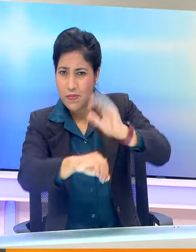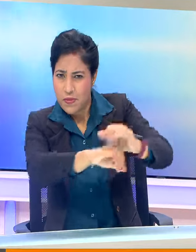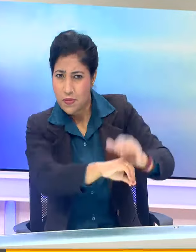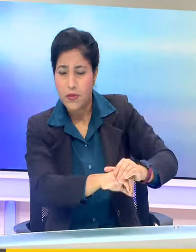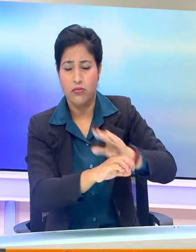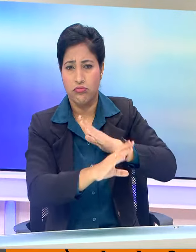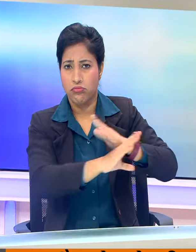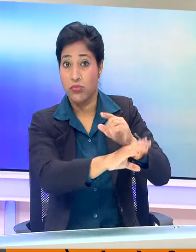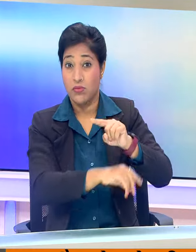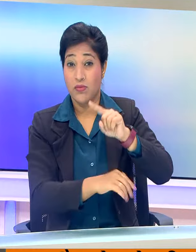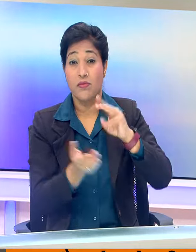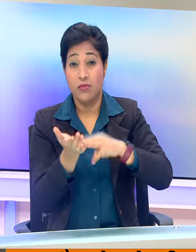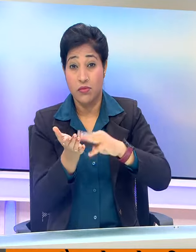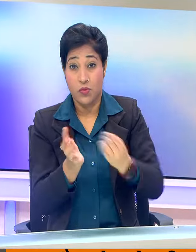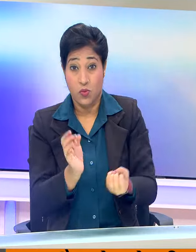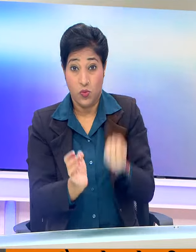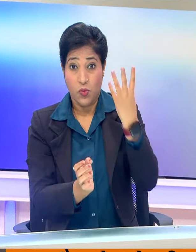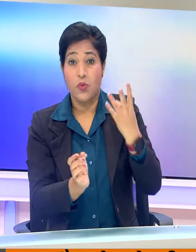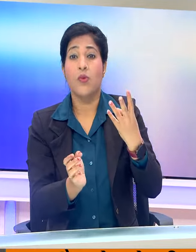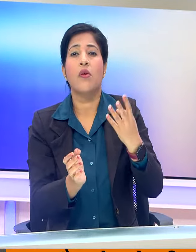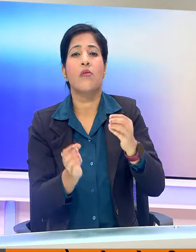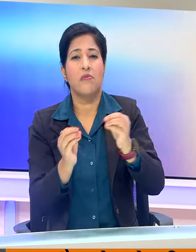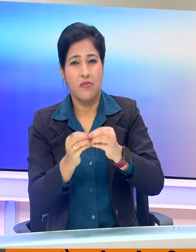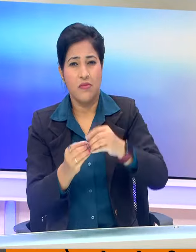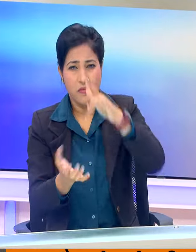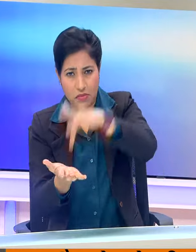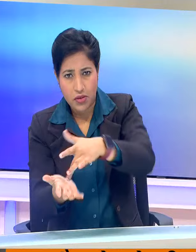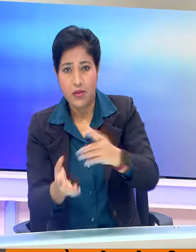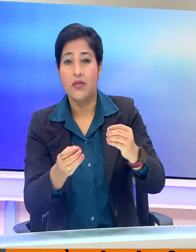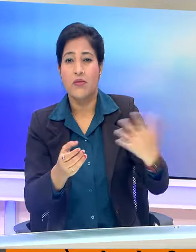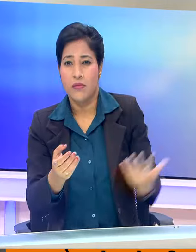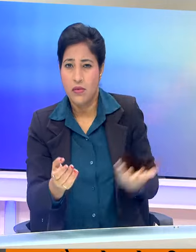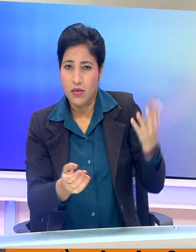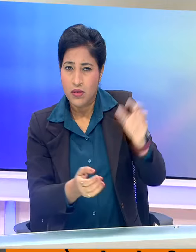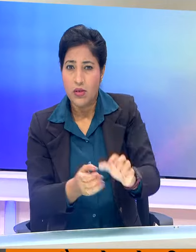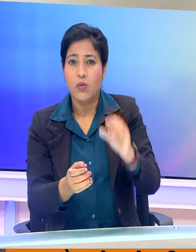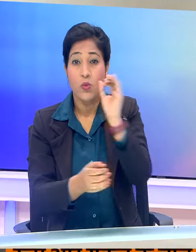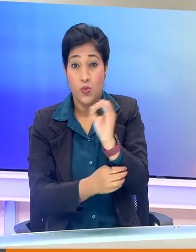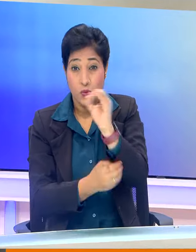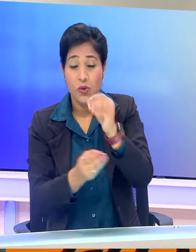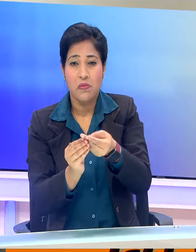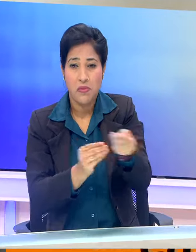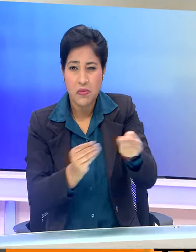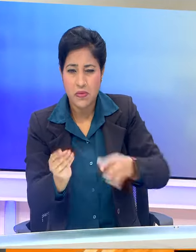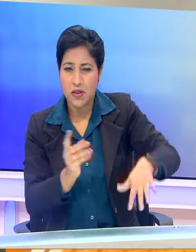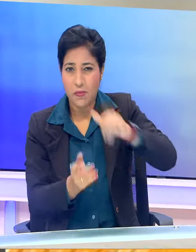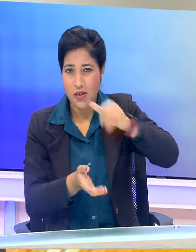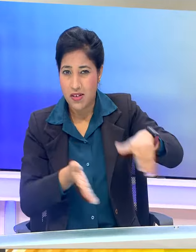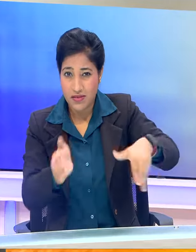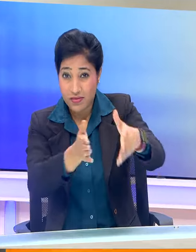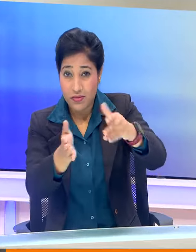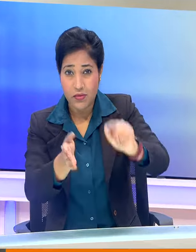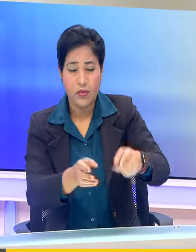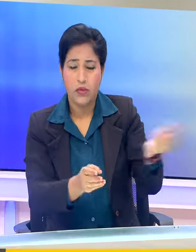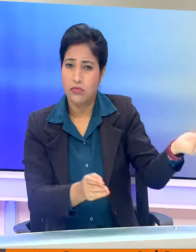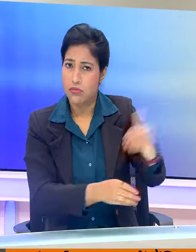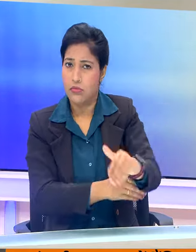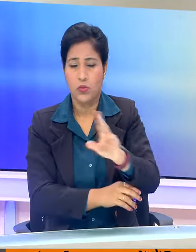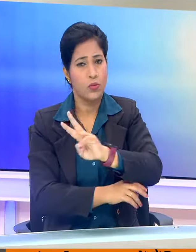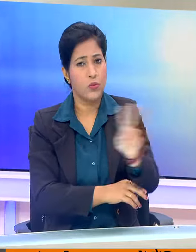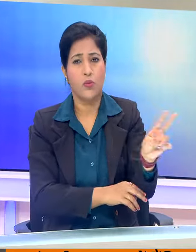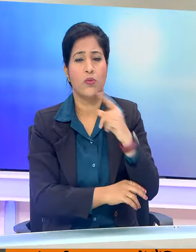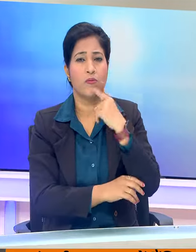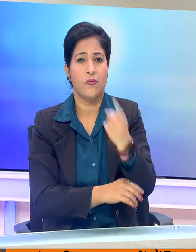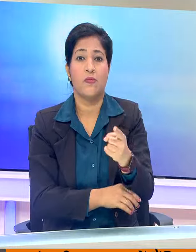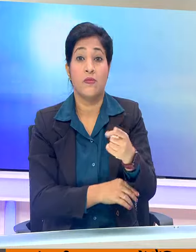सुभा तक उत्रे बंगाल की खाड़ी बांगलादेश, पर्ष्य बंगाल और ओडिशा के तटों पर ना जाने की सलहा दी गई